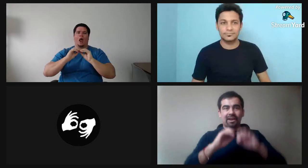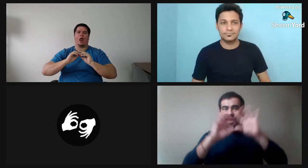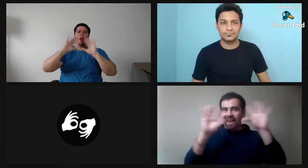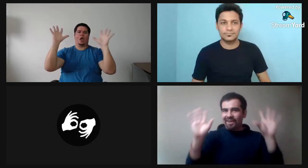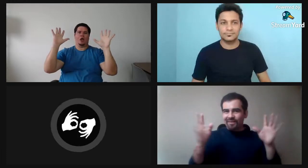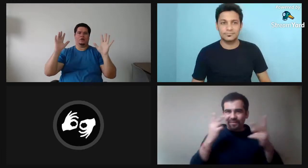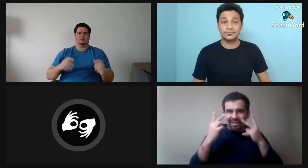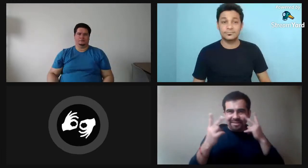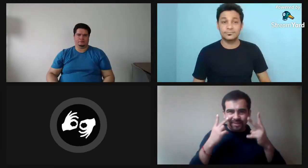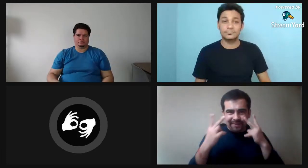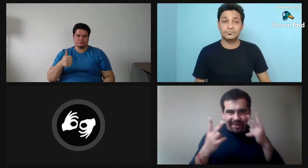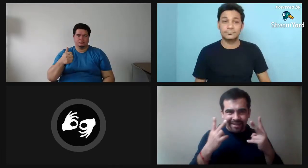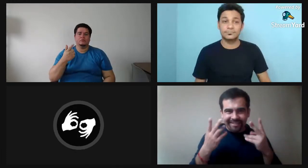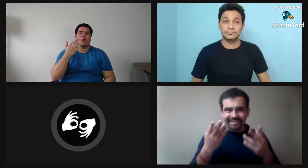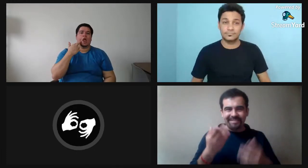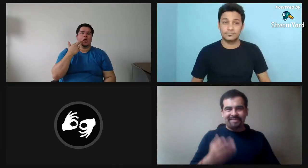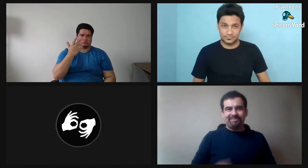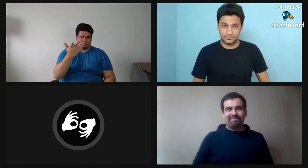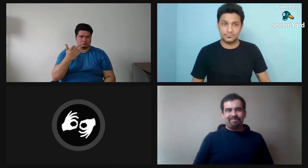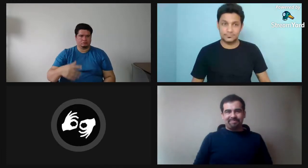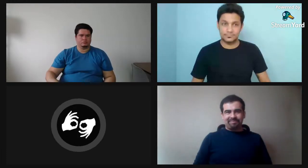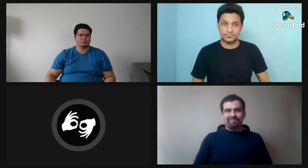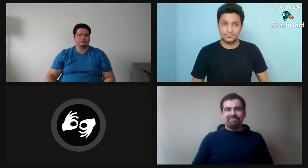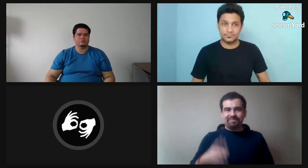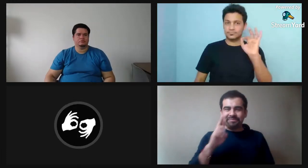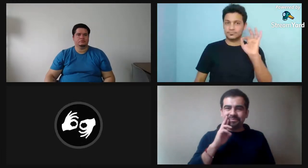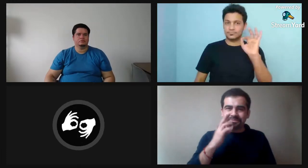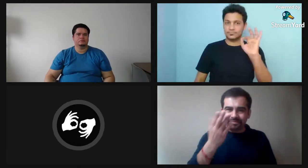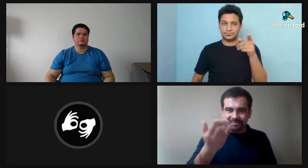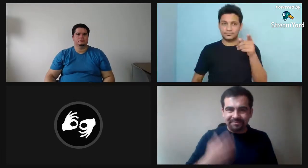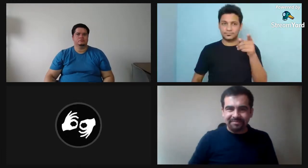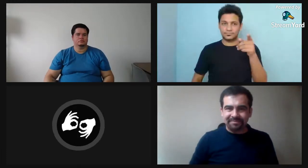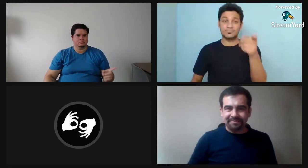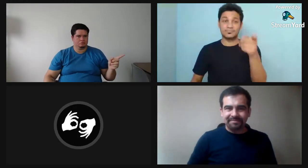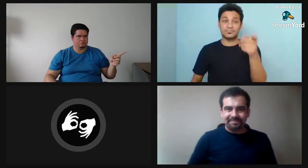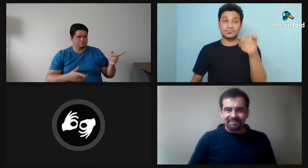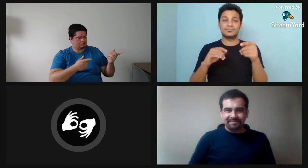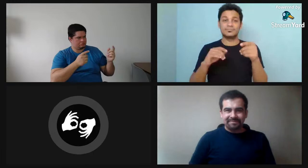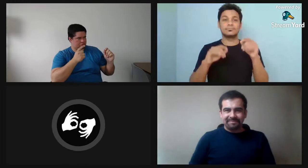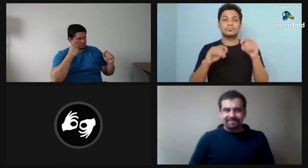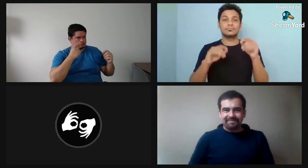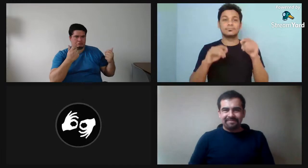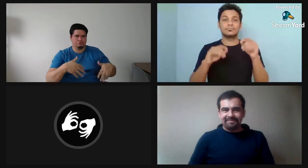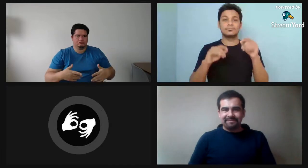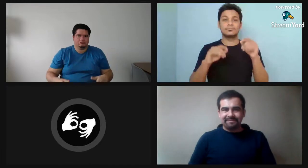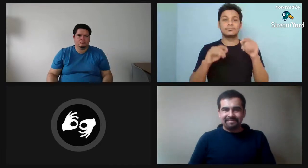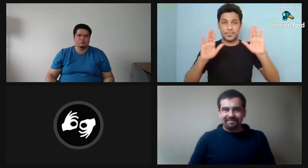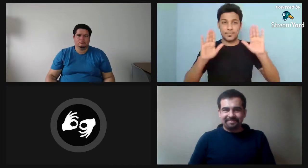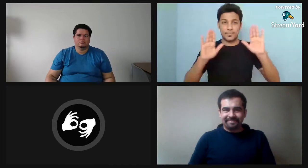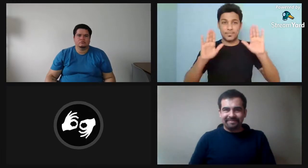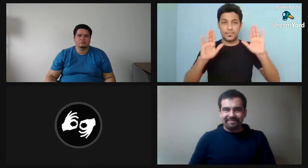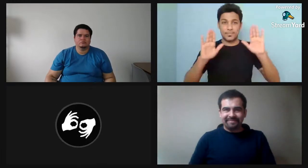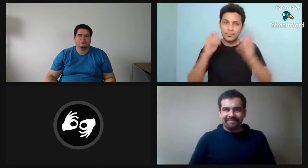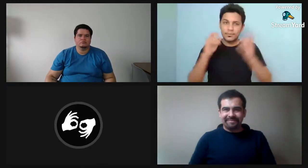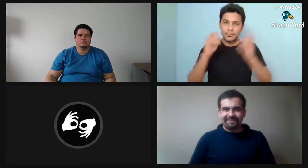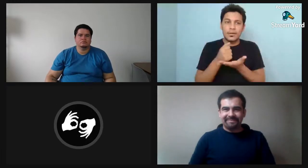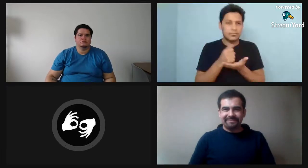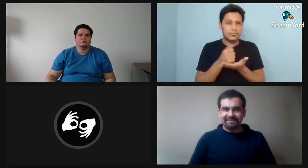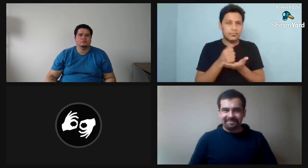Los mimos, dice, son visuales y se expresan como se va moviendo. Por ejemplo, cuando lo hago con la